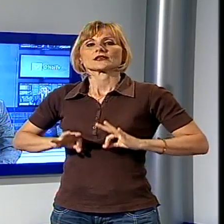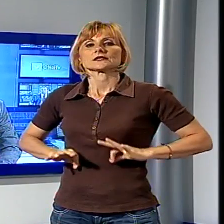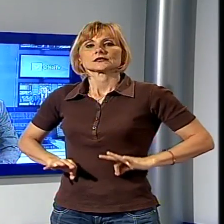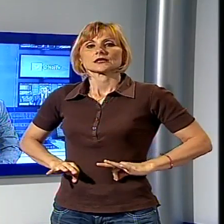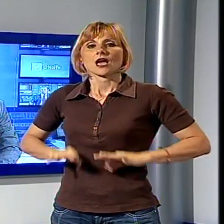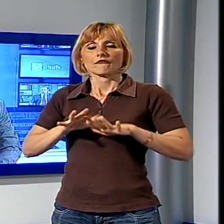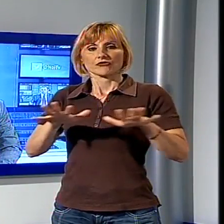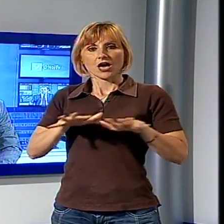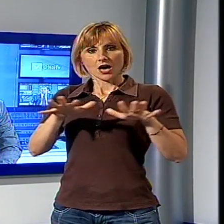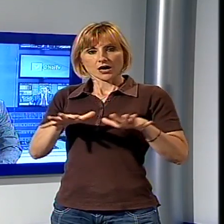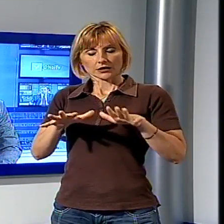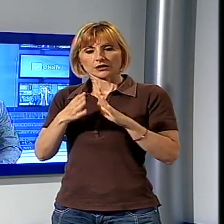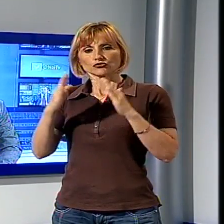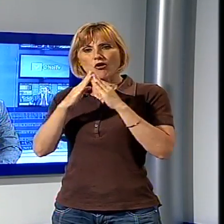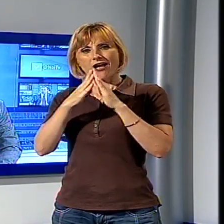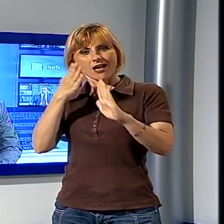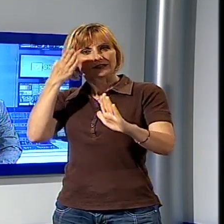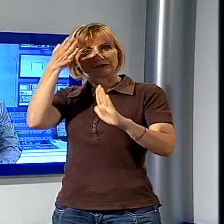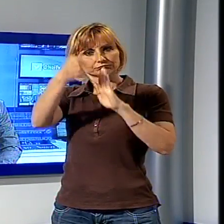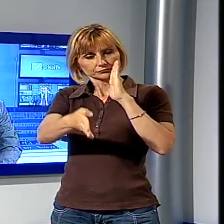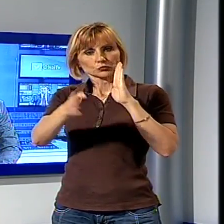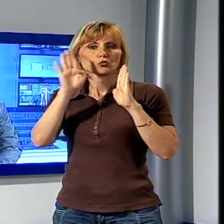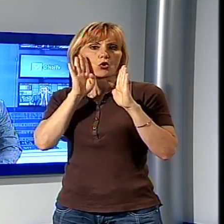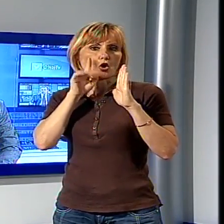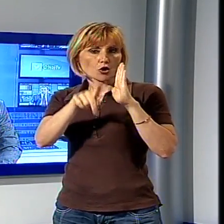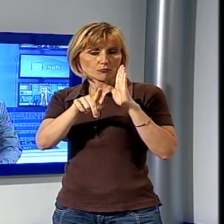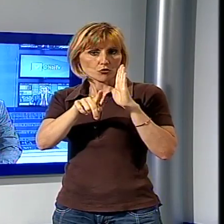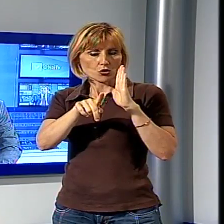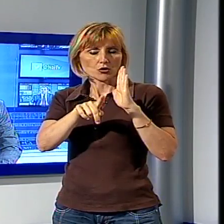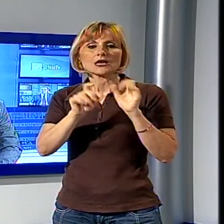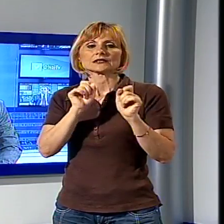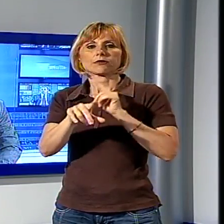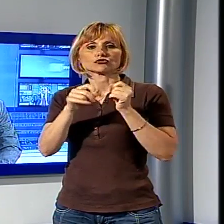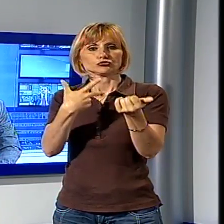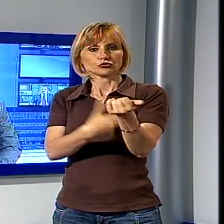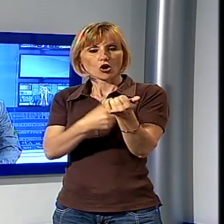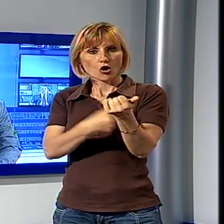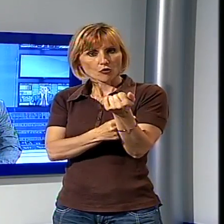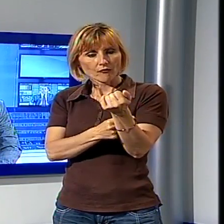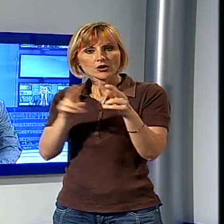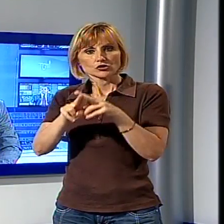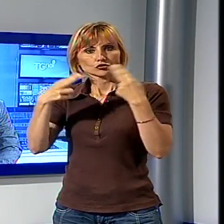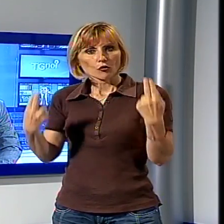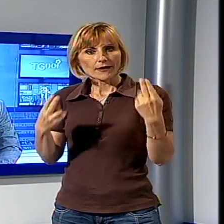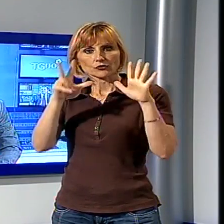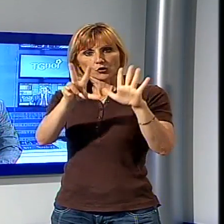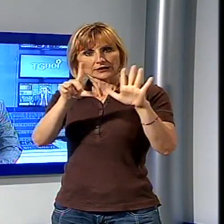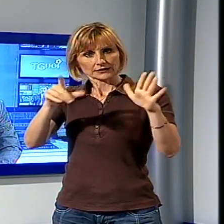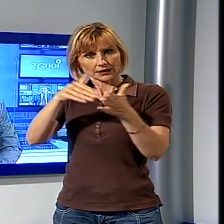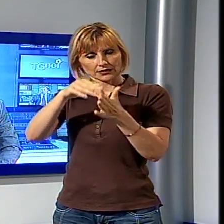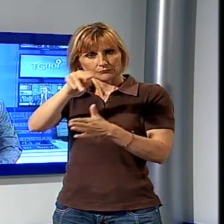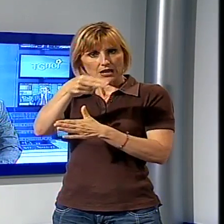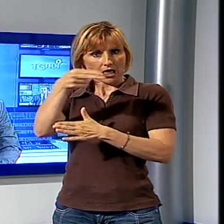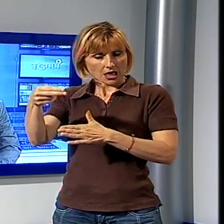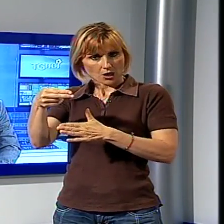corso della perquisizione della casa di uno spacciatore di droga ha trovato nascosti nella tasca di un giaccone ben 87 mila euro